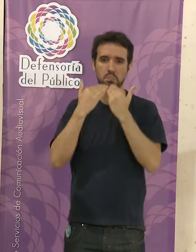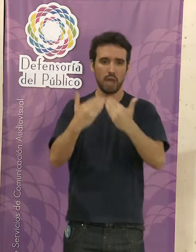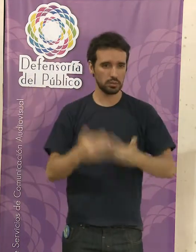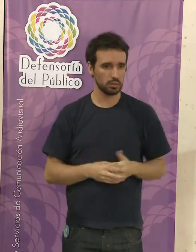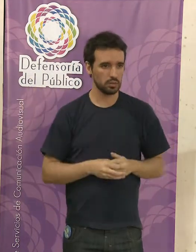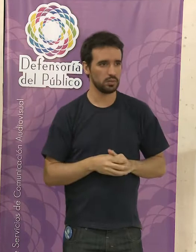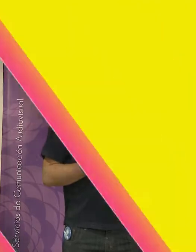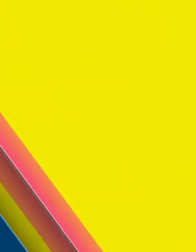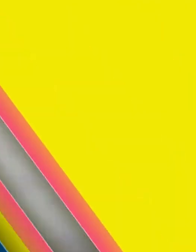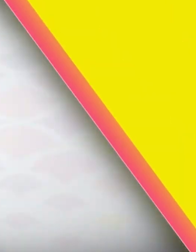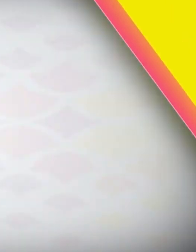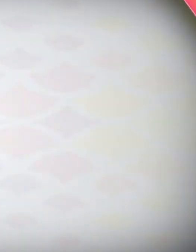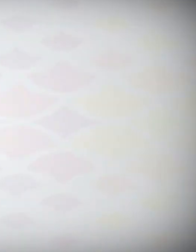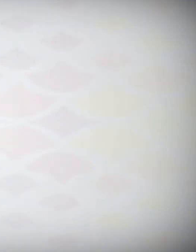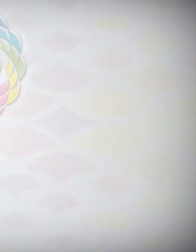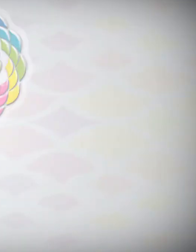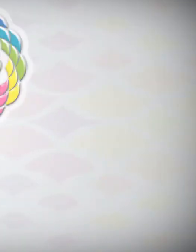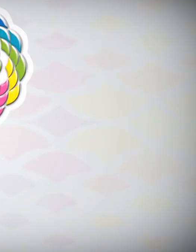hoy. Gracias. Gracias.